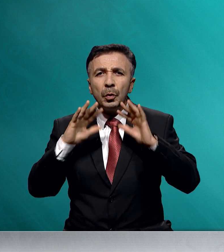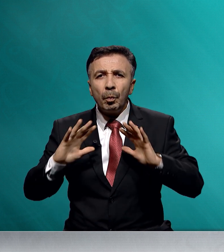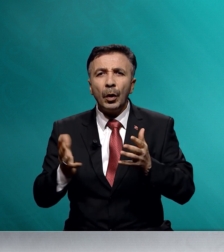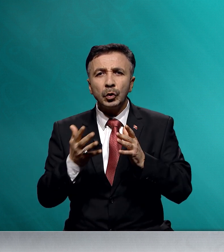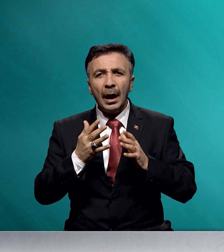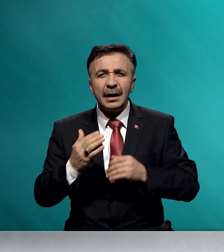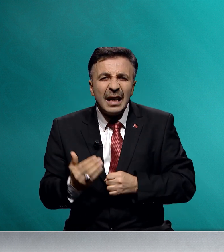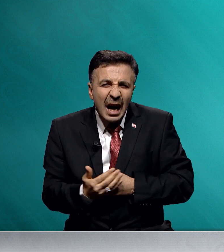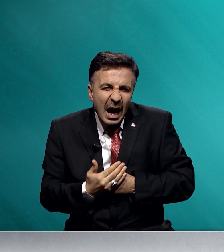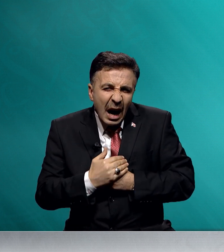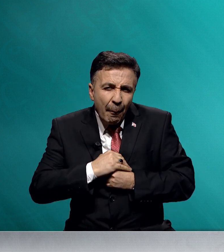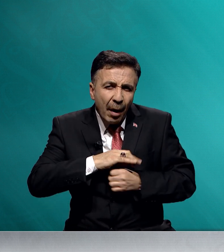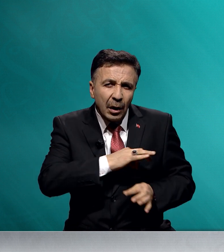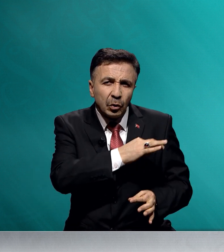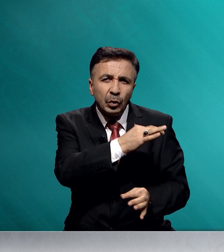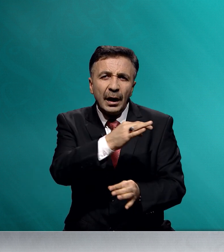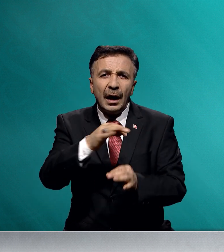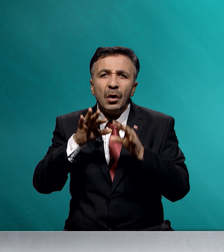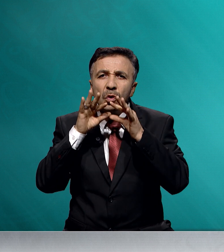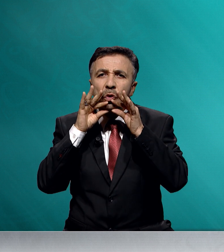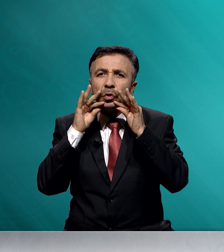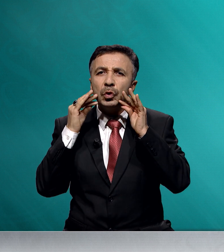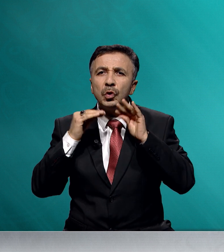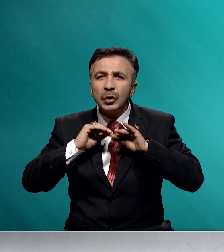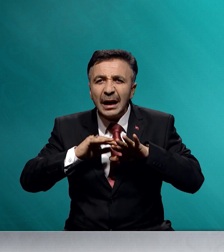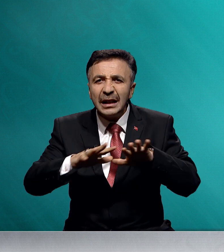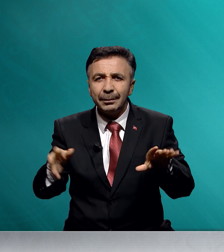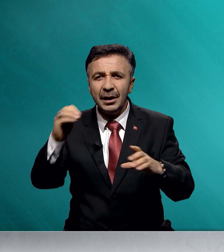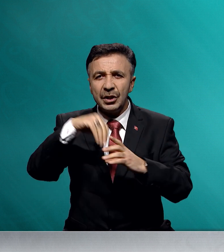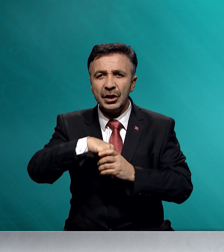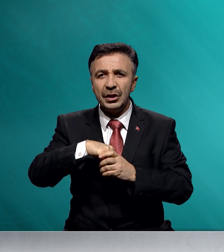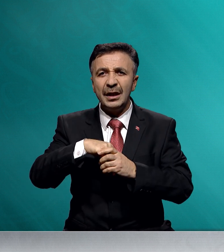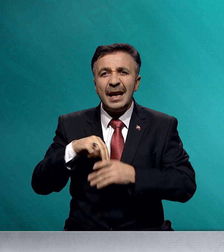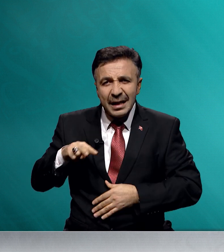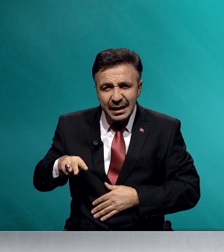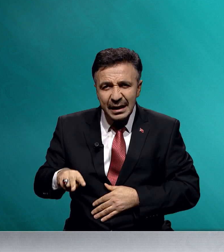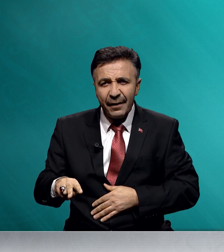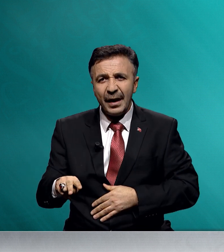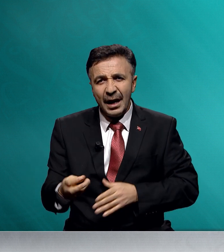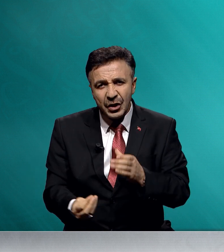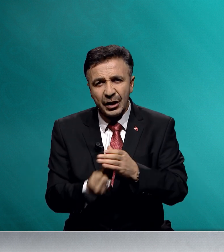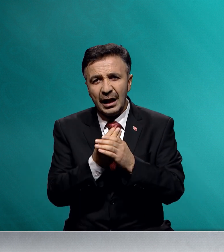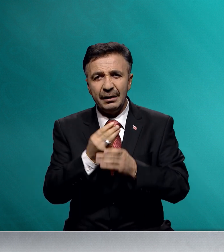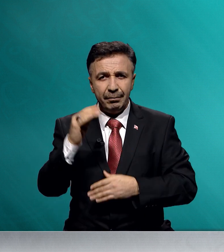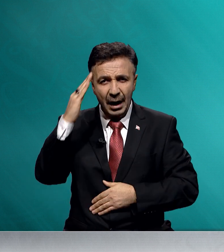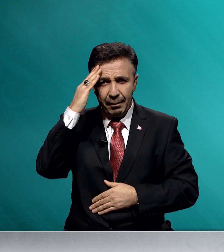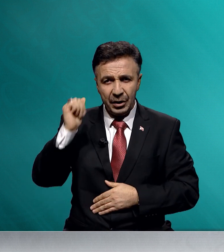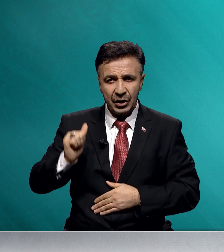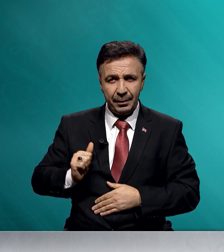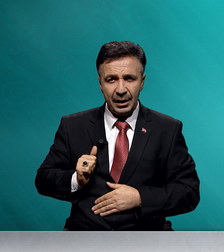bozulan mahzunlara huzur dağıtmak için sefere çıkan Mehmetçiğimiz,